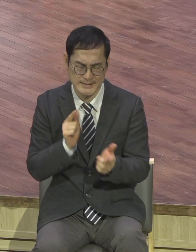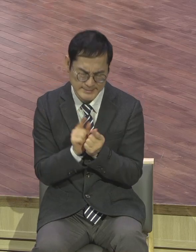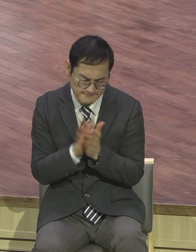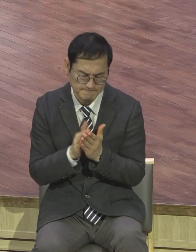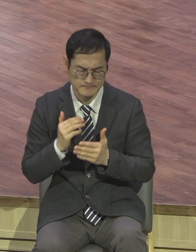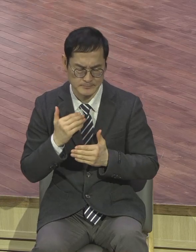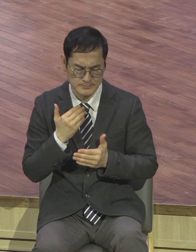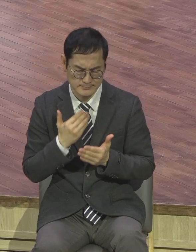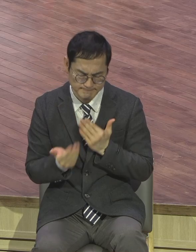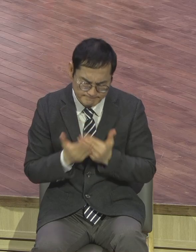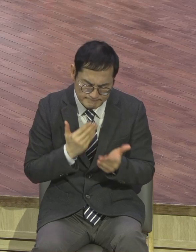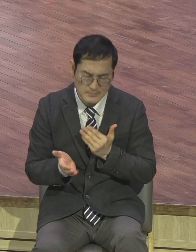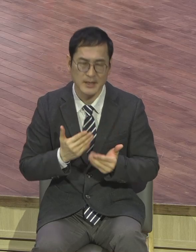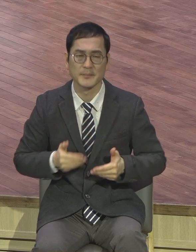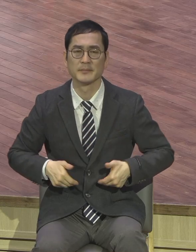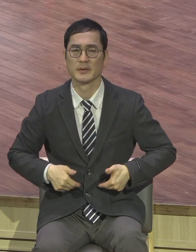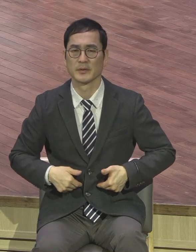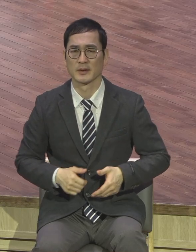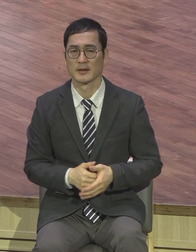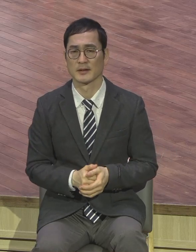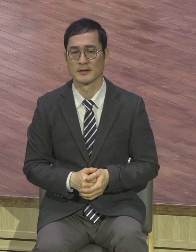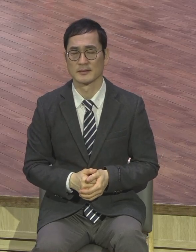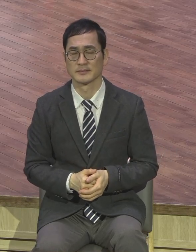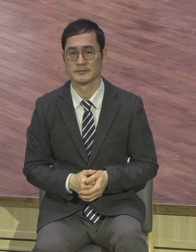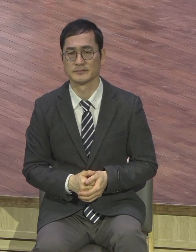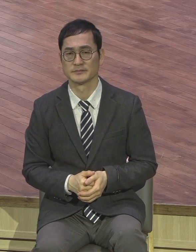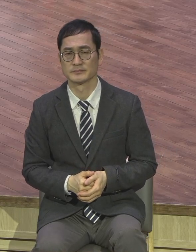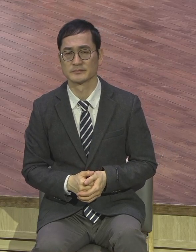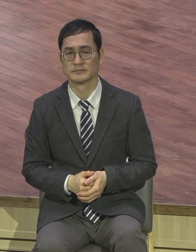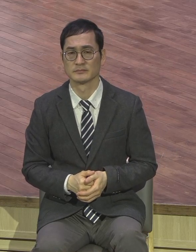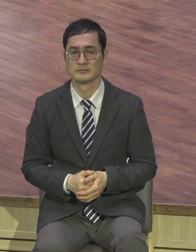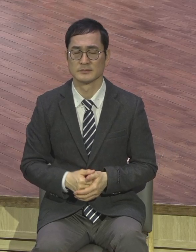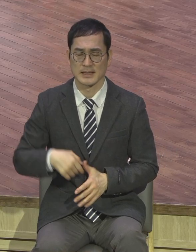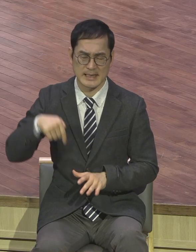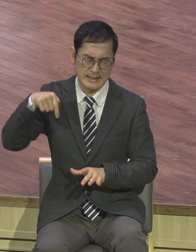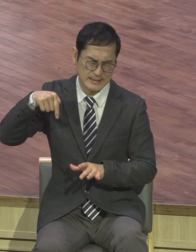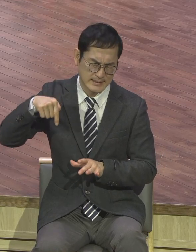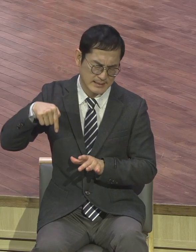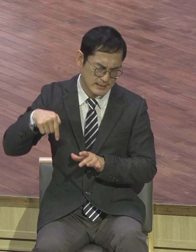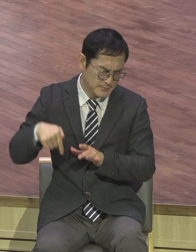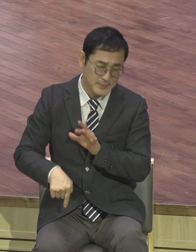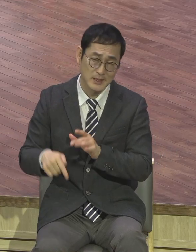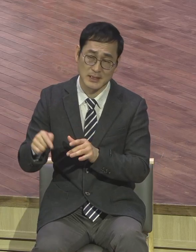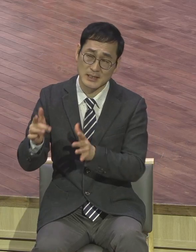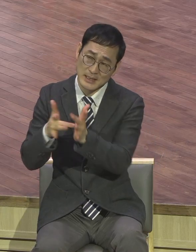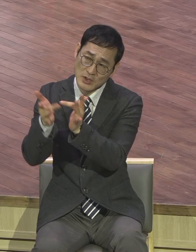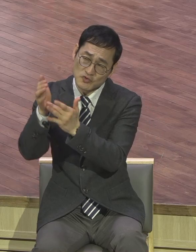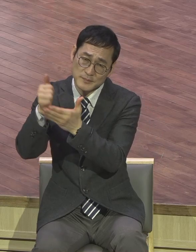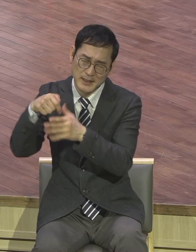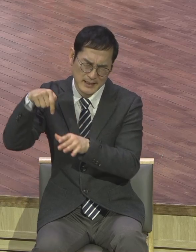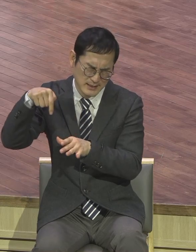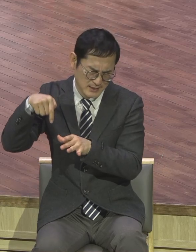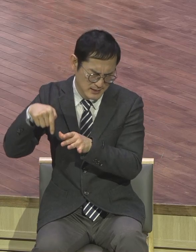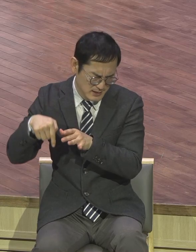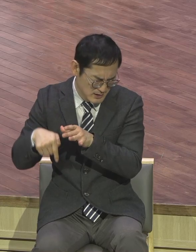체험해 봐야 증인이 되지요. 그 넓이와 그 깊이와 높이와 길이를 어떠한지 깨달아 맛보할 저다.